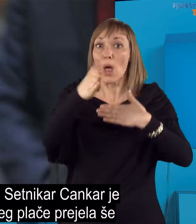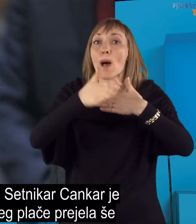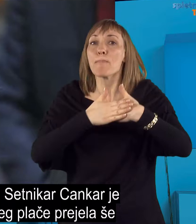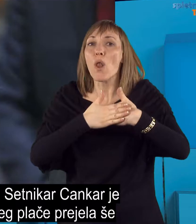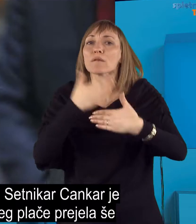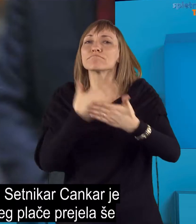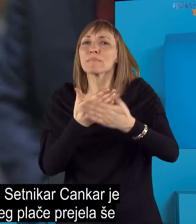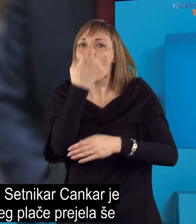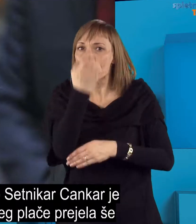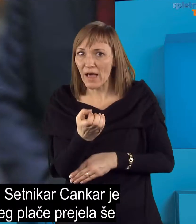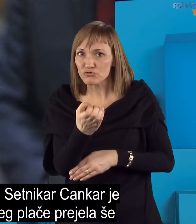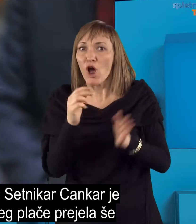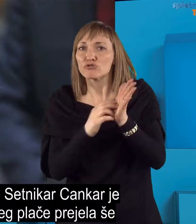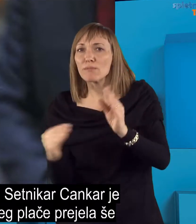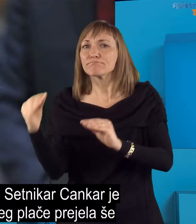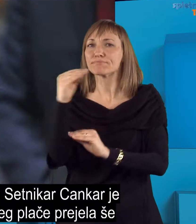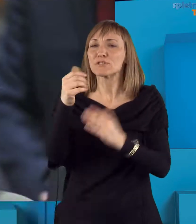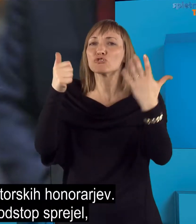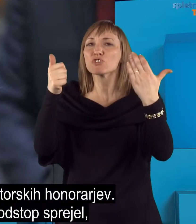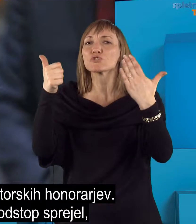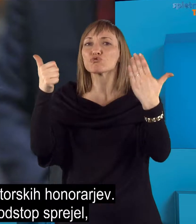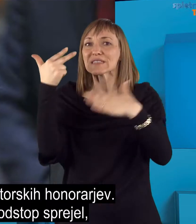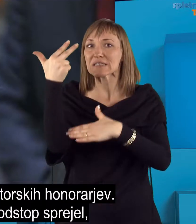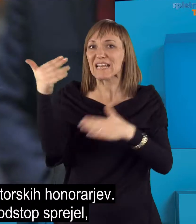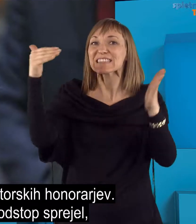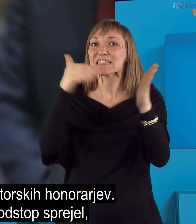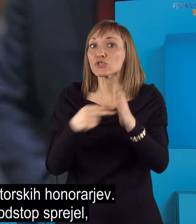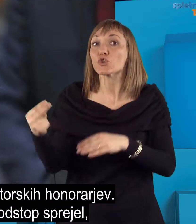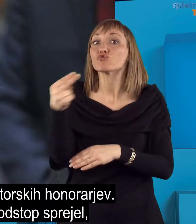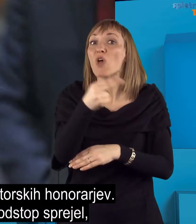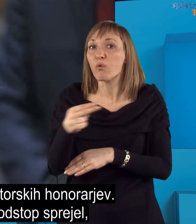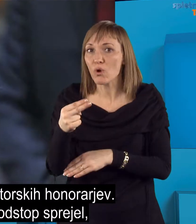o plači dobila še 636 tisoč evrov avtorskih honorarjev.